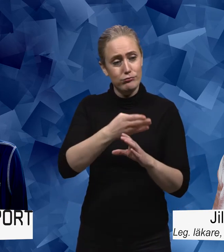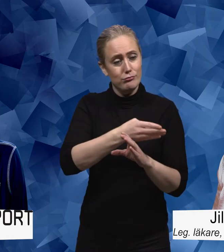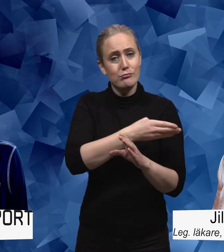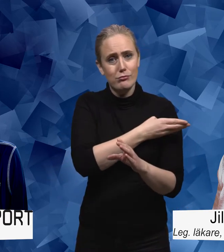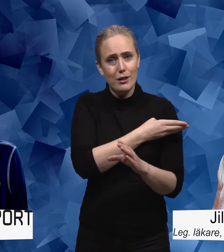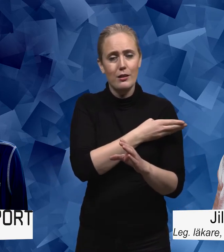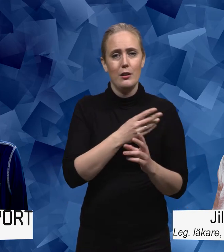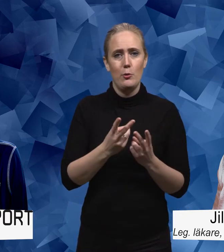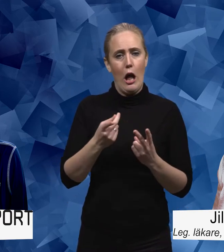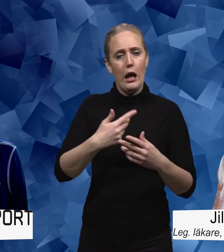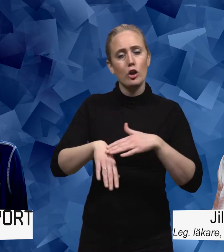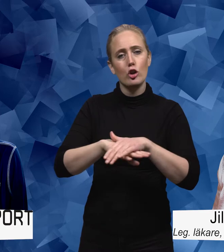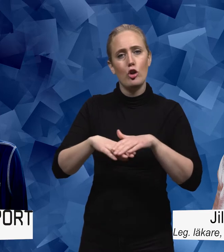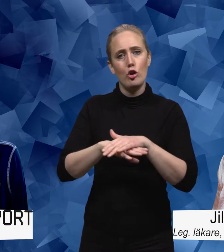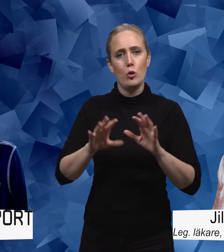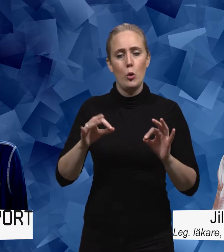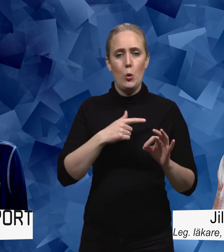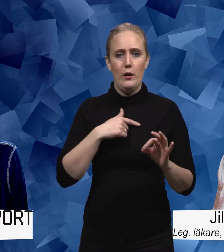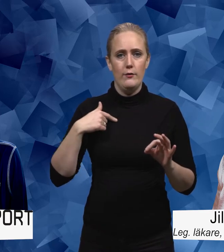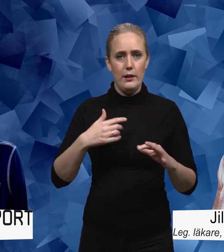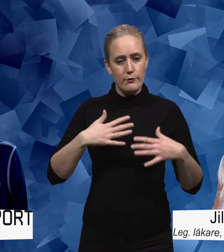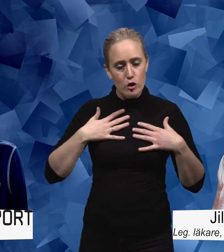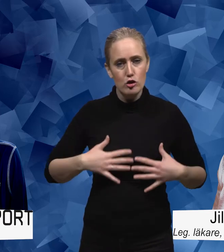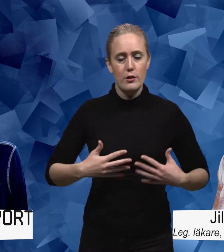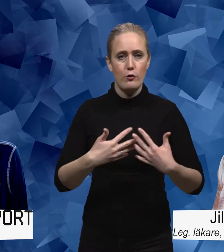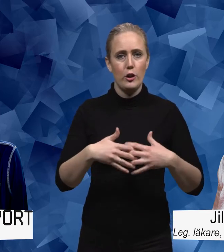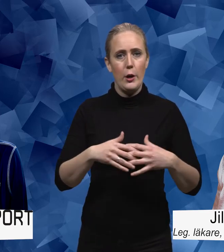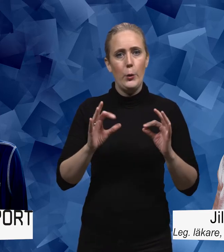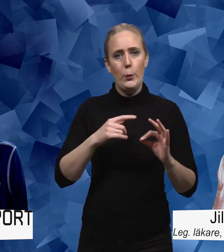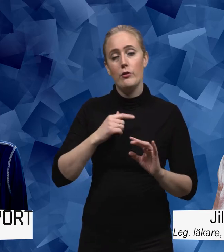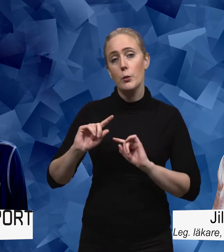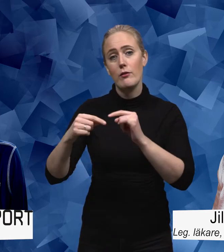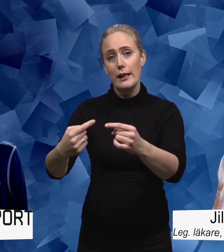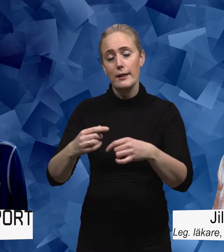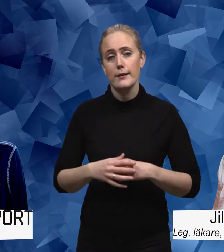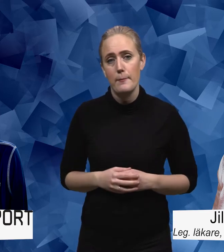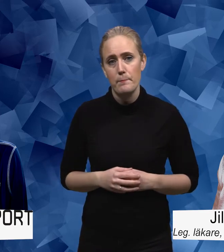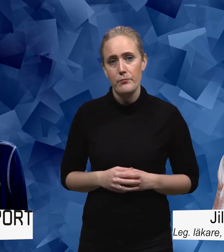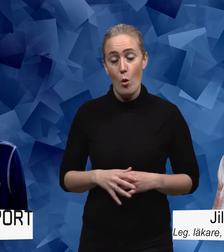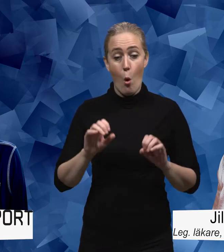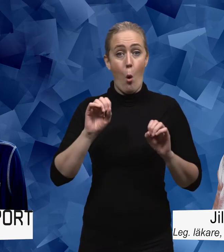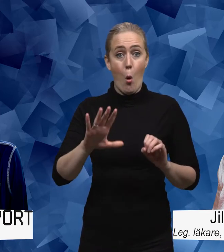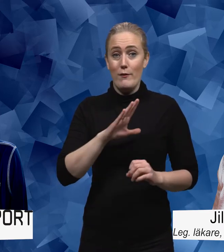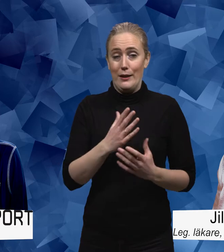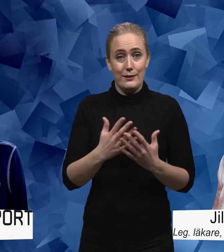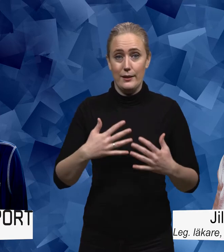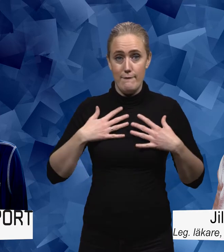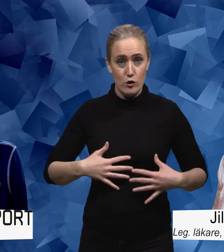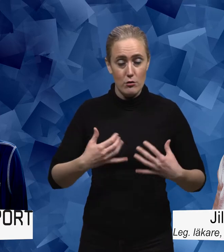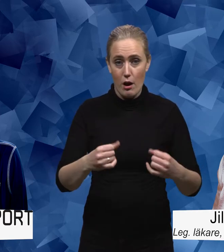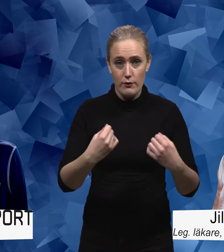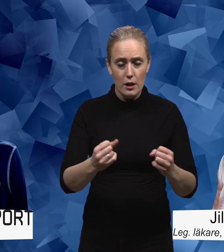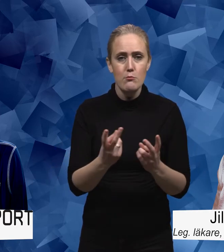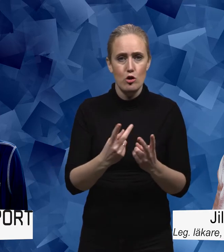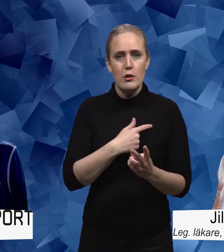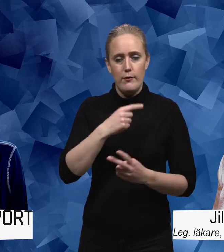att vi tar oss fram både rent fysiskt och också utvecklingsmässigt. Så att utan fysisk aktivitet så blir vi sjuka.